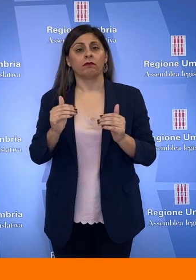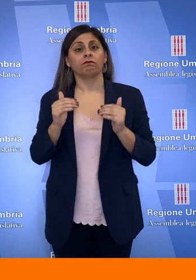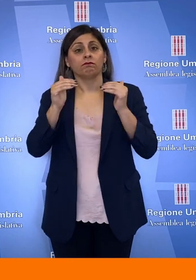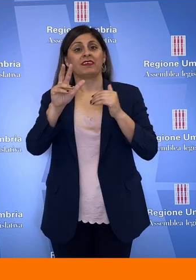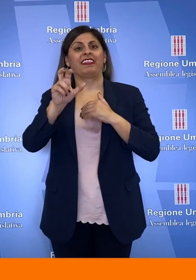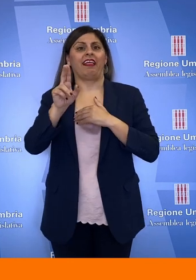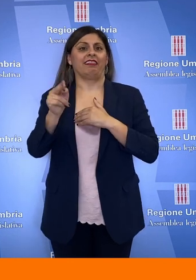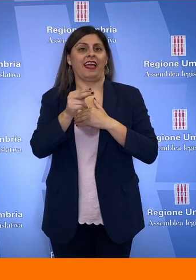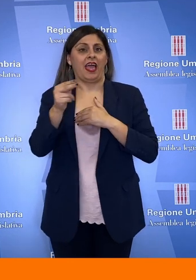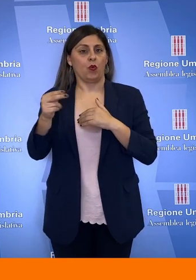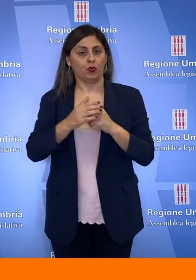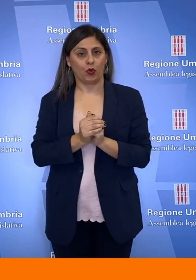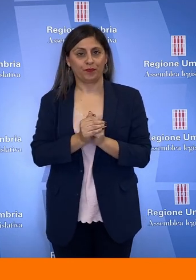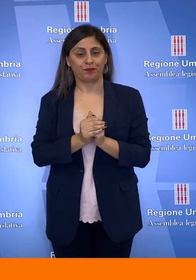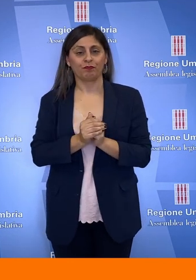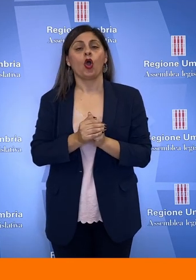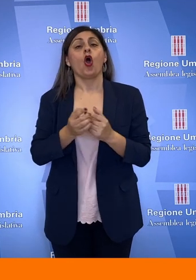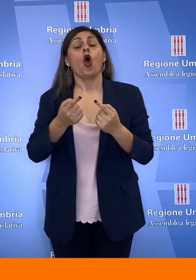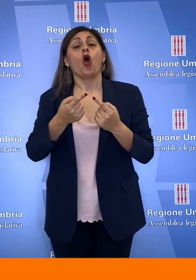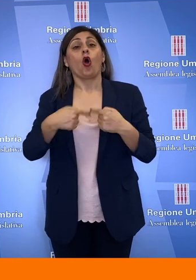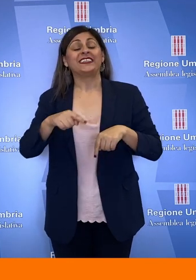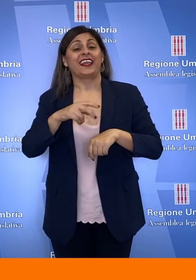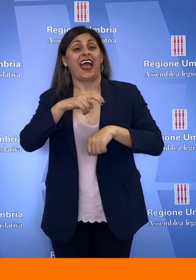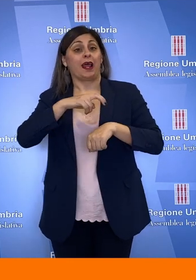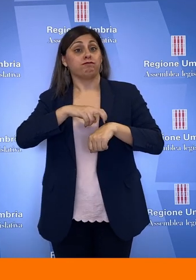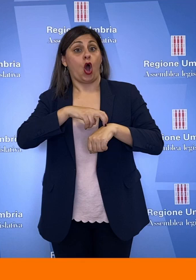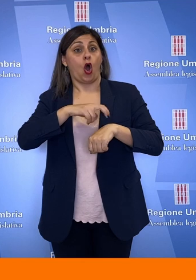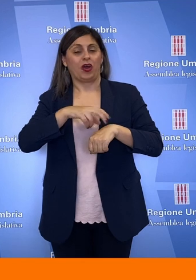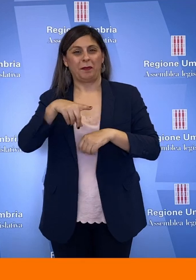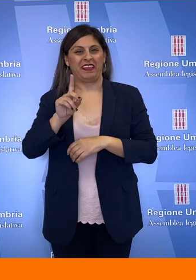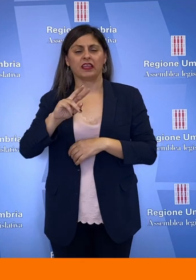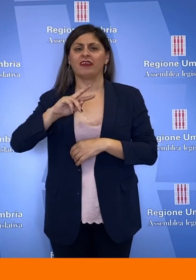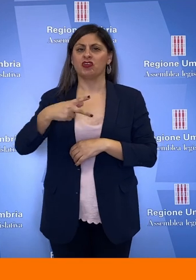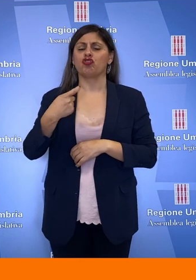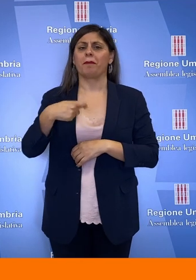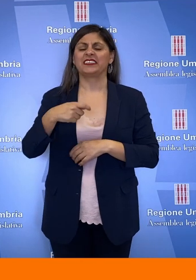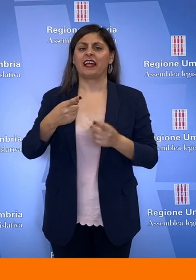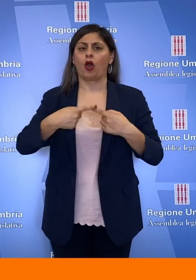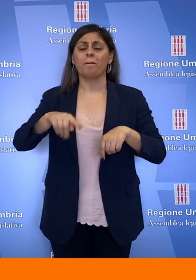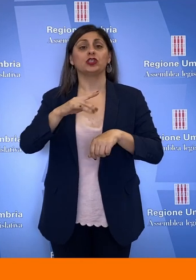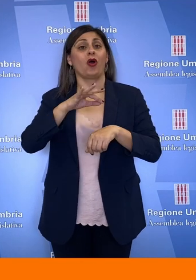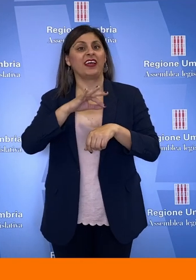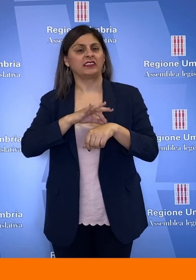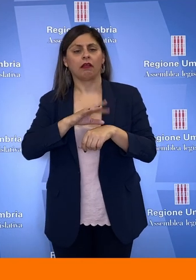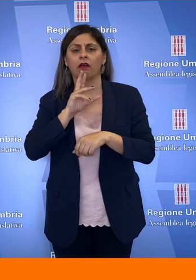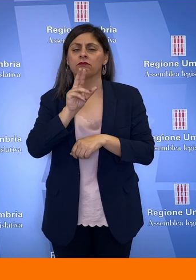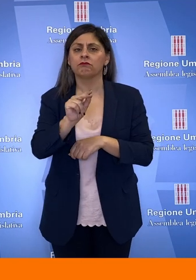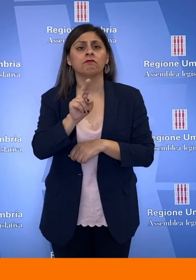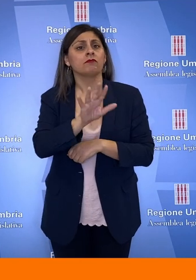portata a 30 euro. Il consigliere Tommaso Bori, Partito Democratico, vicepresidente della Commissione Sanità, ha sottolineato che